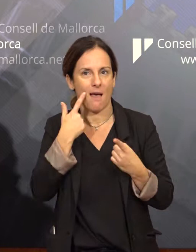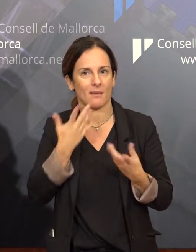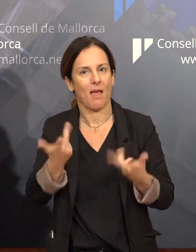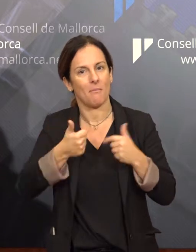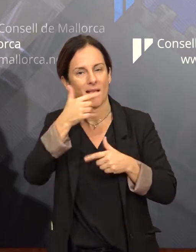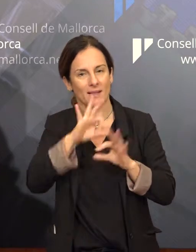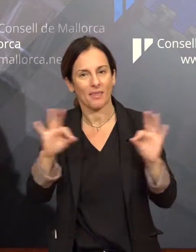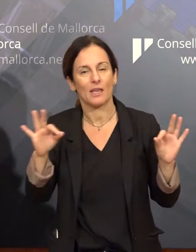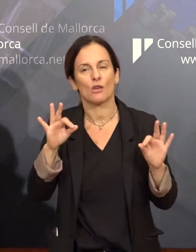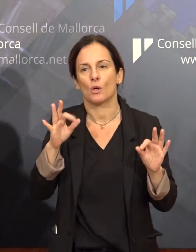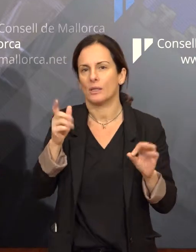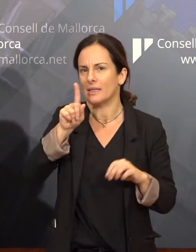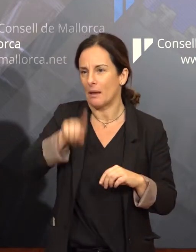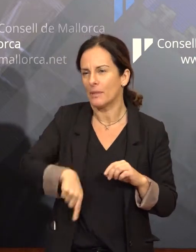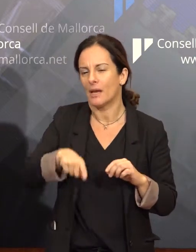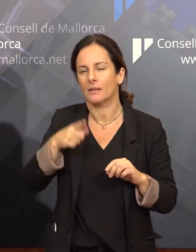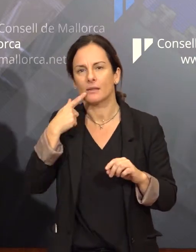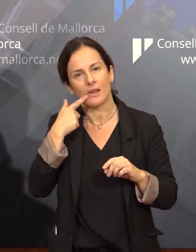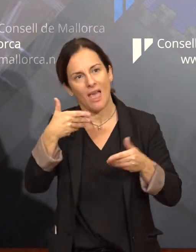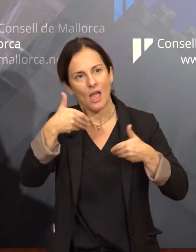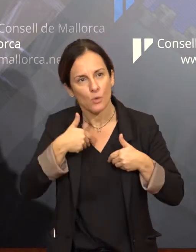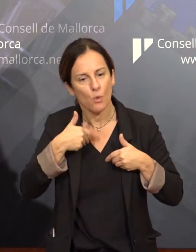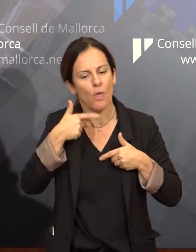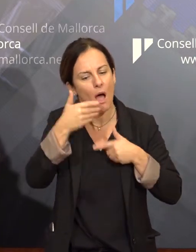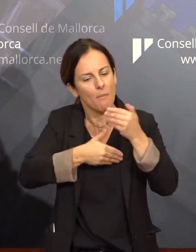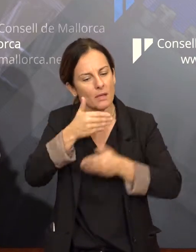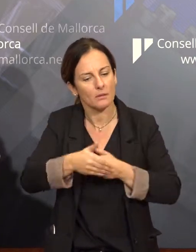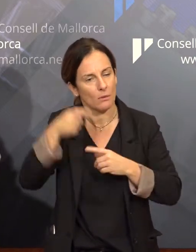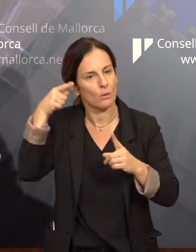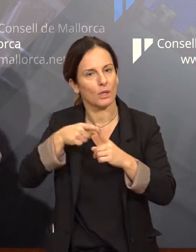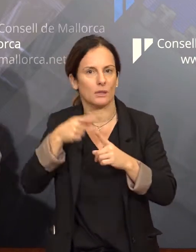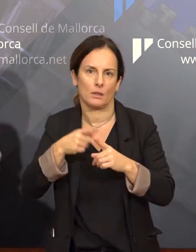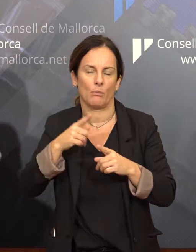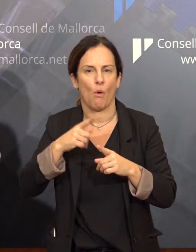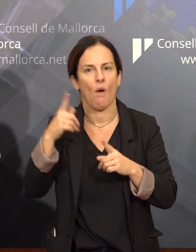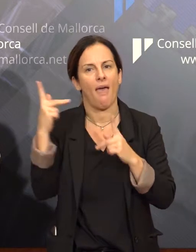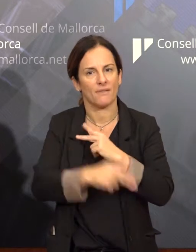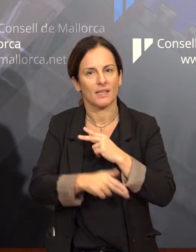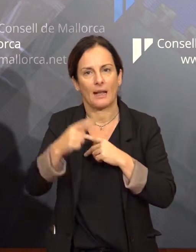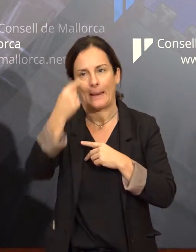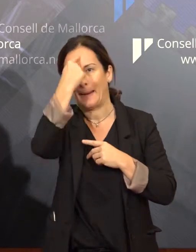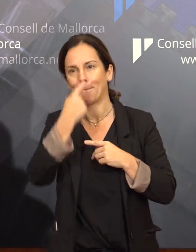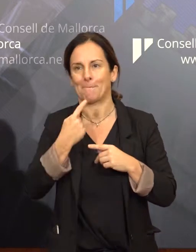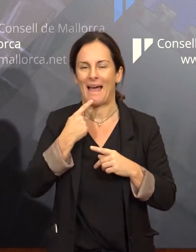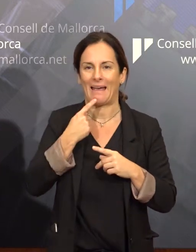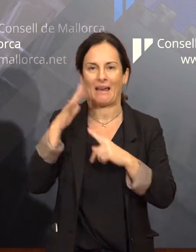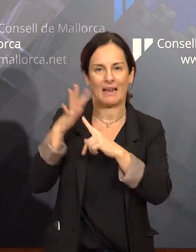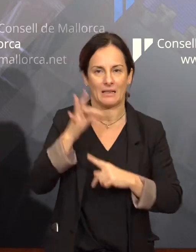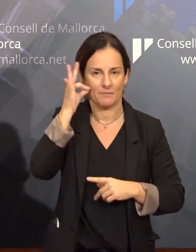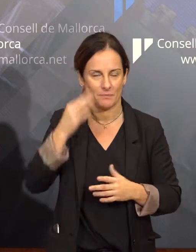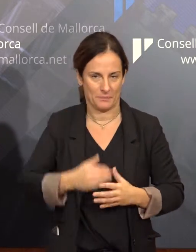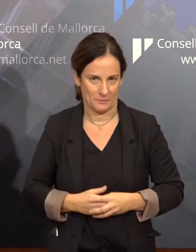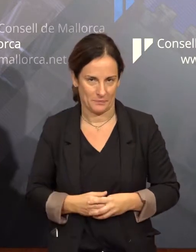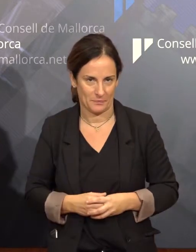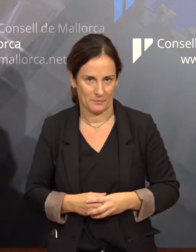també pautes per el tractament, com he dit, de la imatge d'una manera no sexista. La guia, també ho he comentat en el principi, està